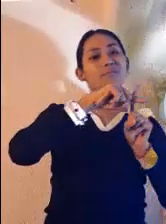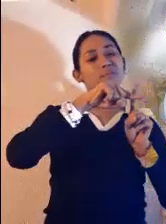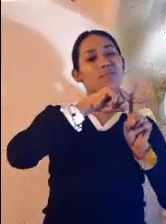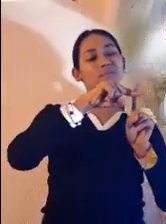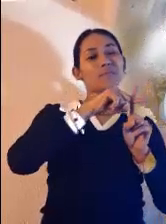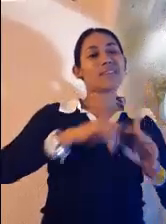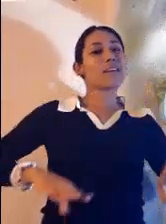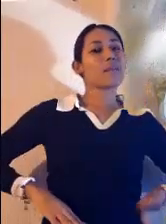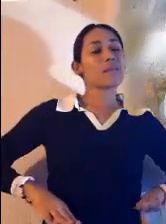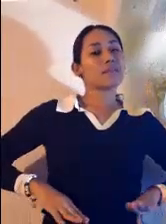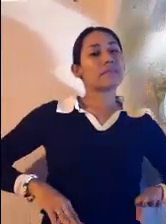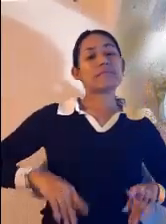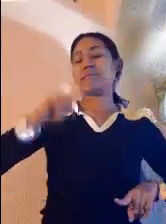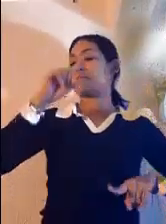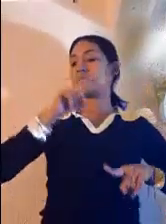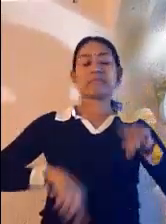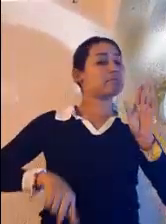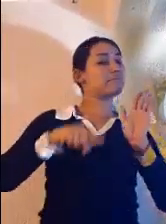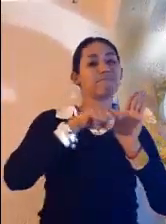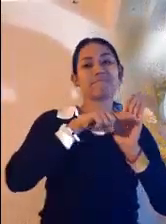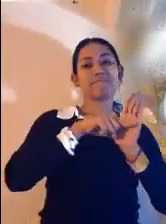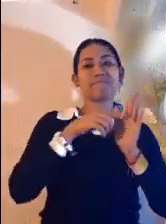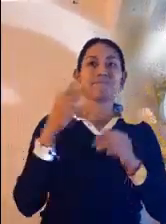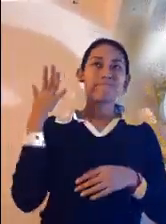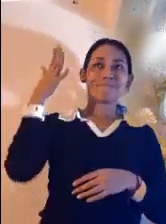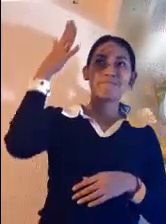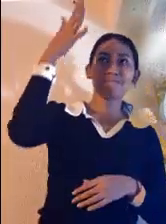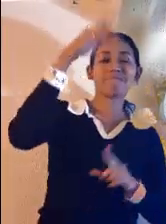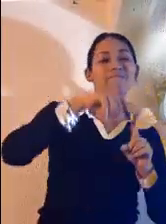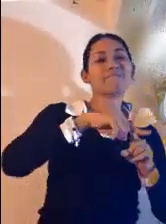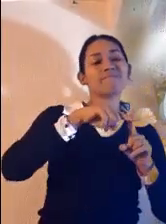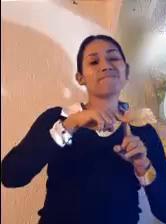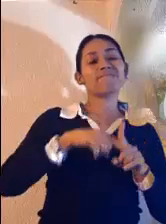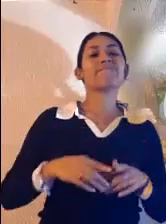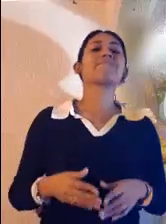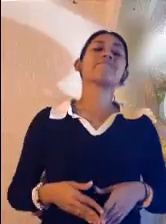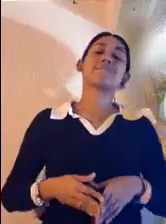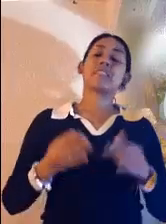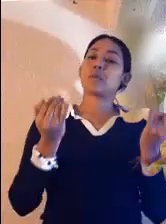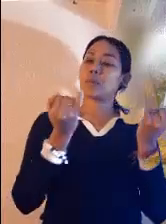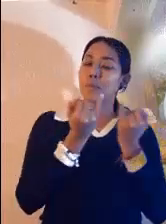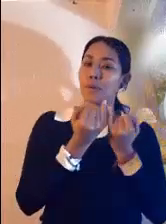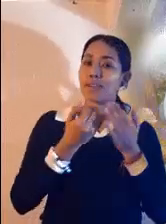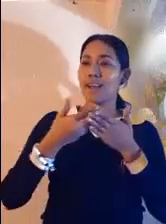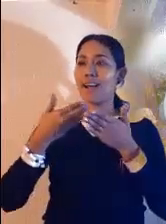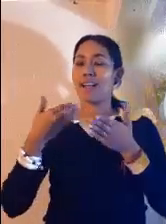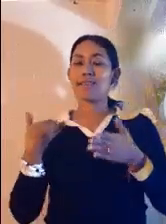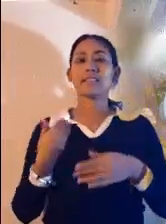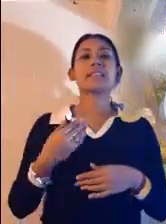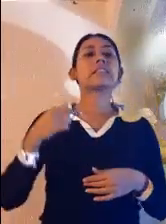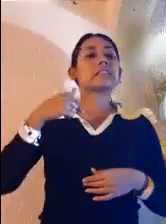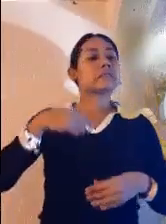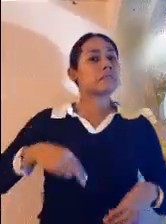Dios. Busquemos que nuestra justicia sea mayor que la de los escribas y